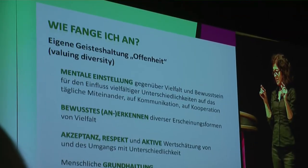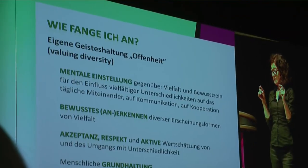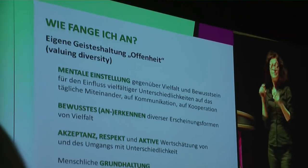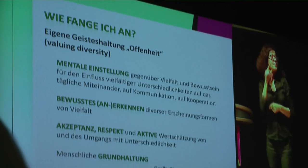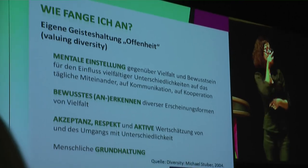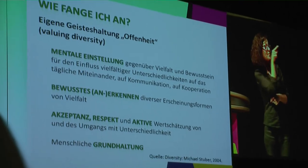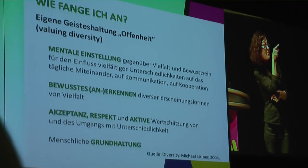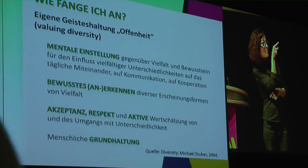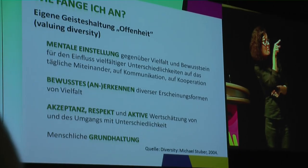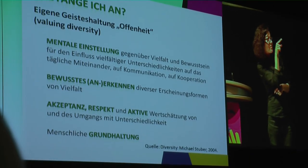Was bedeutet das eigentlich?